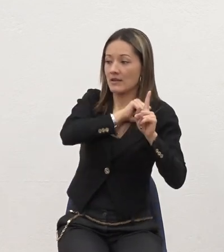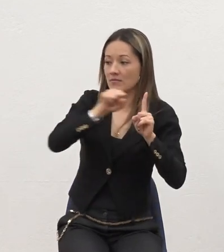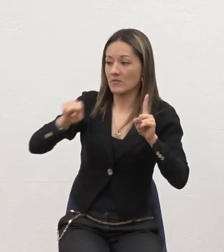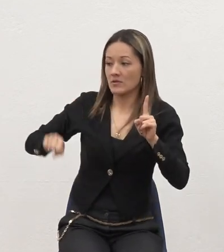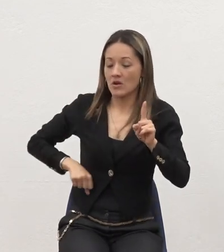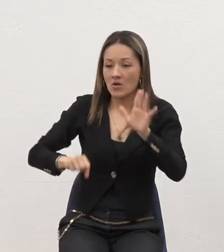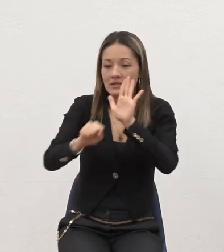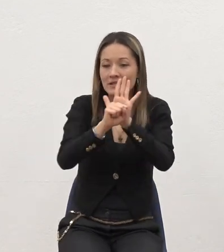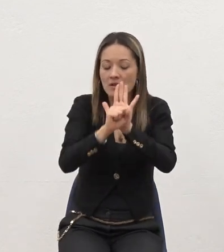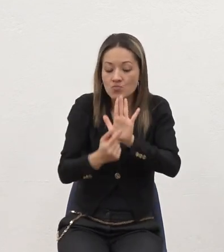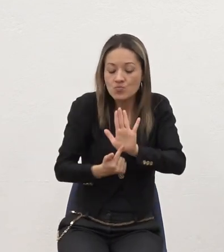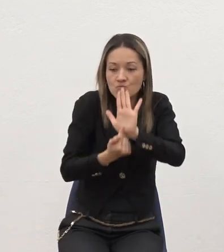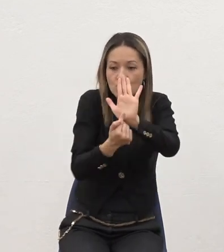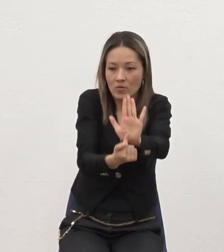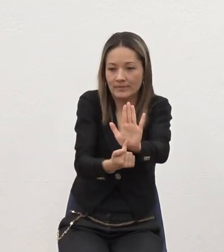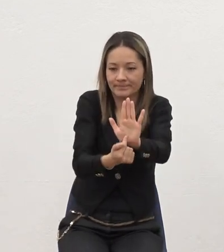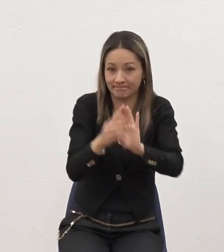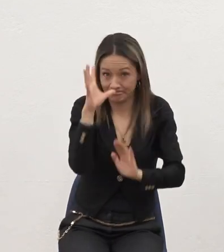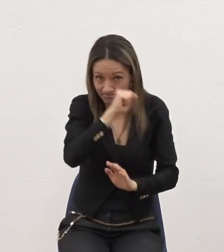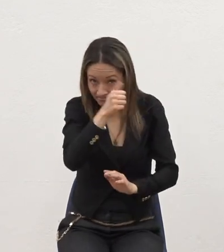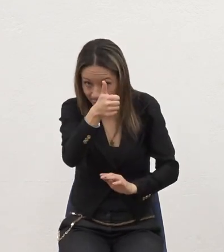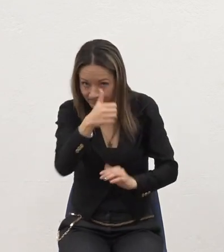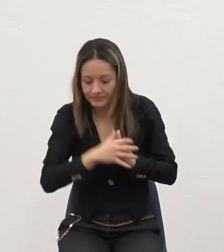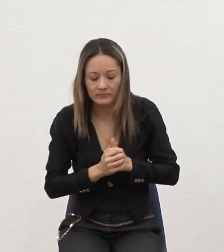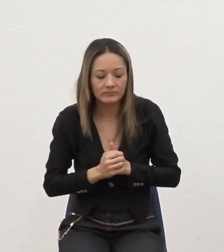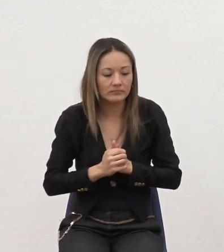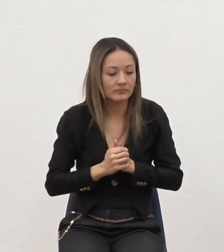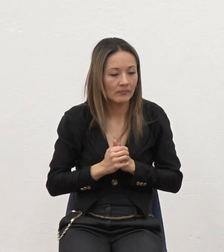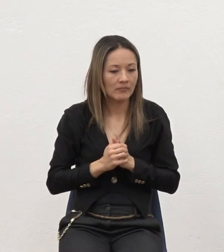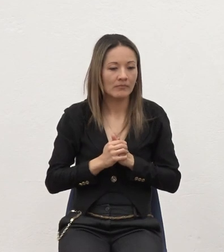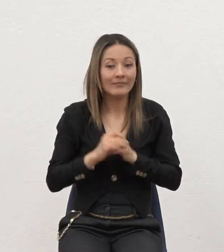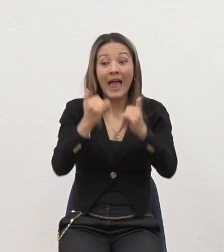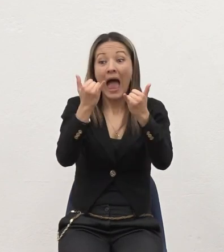Bien Vamos Ahora A Isaías